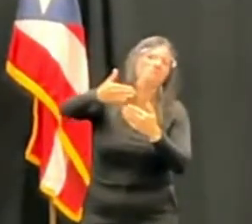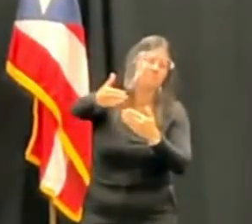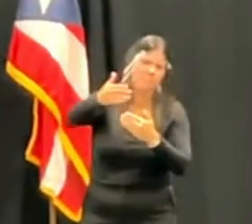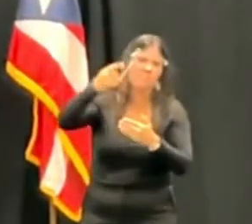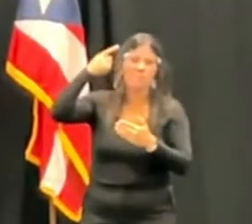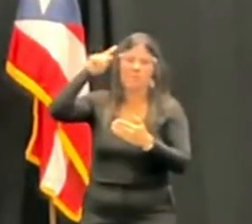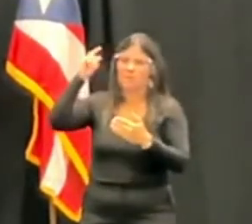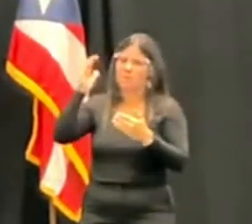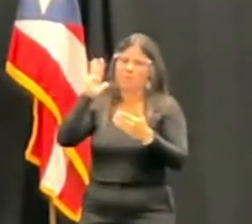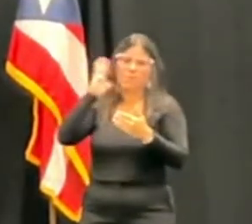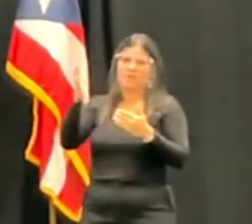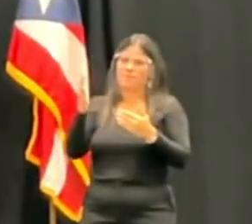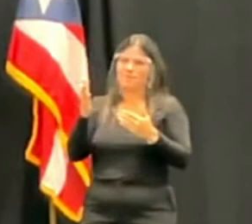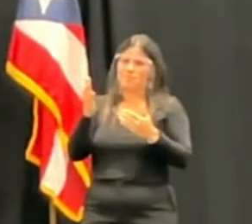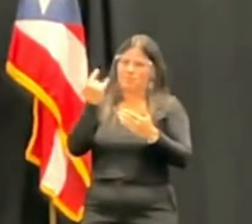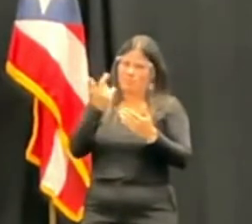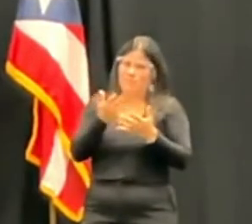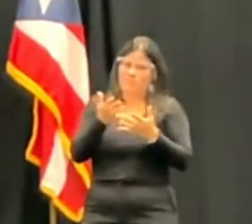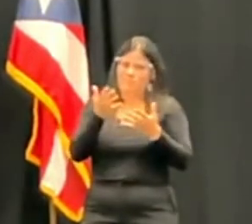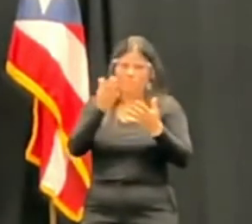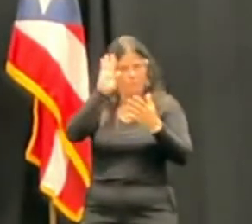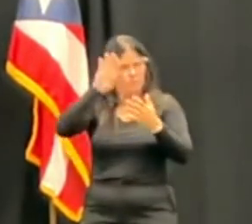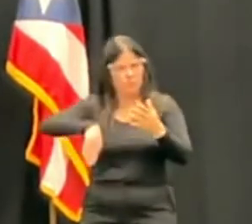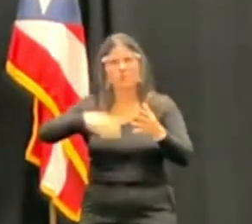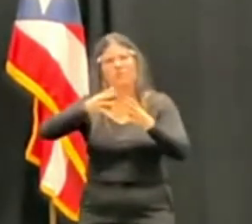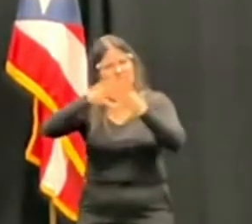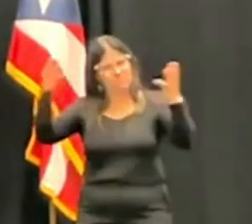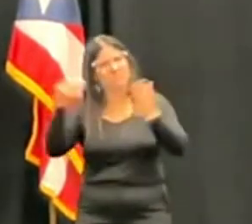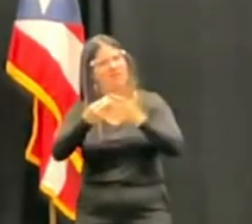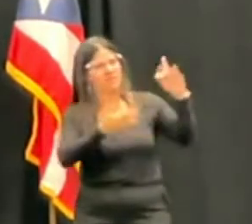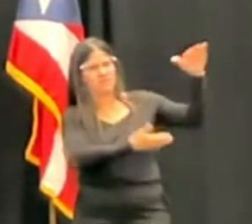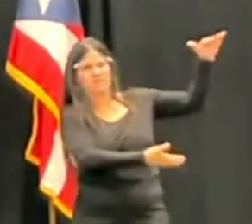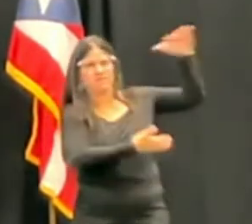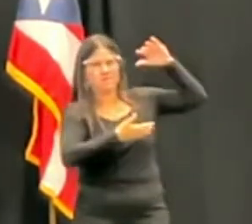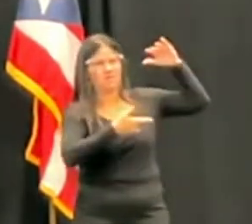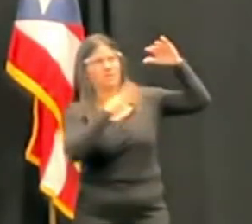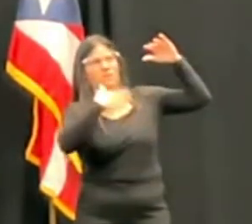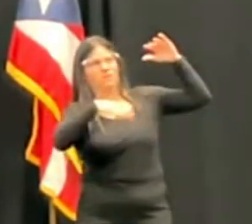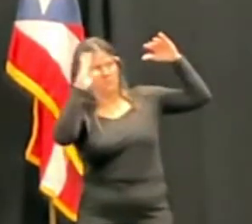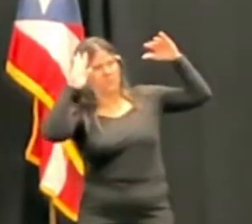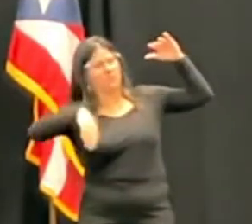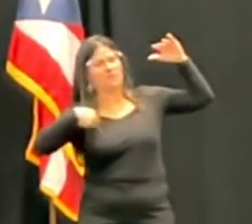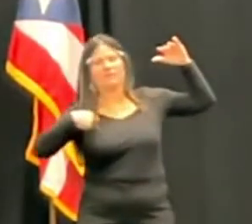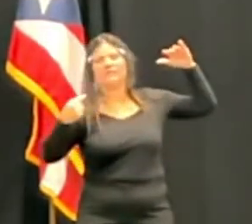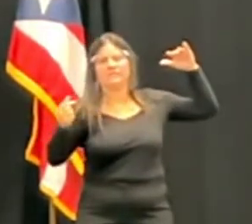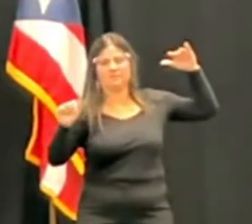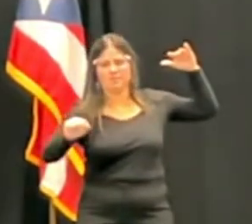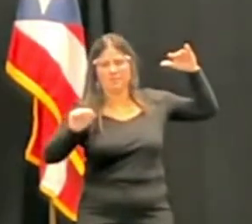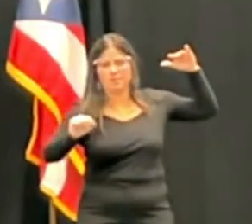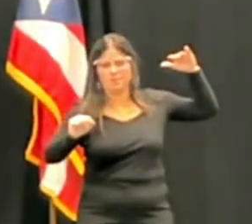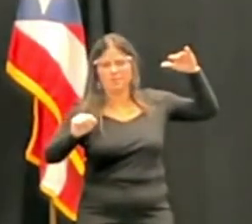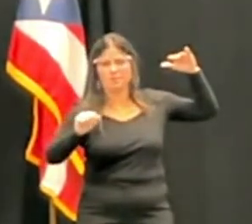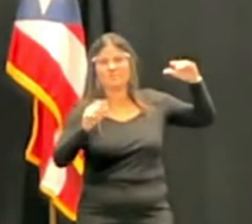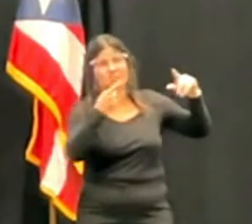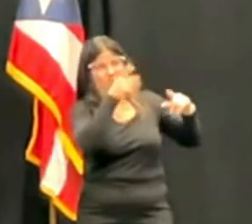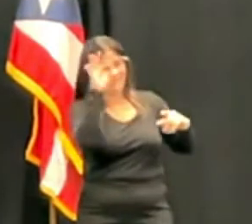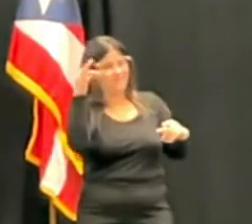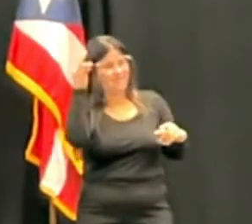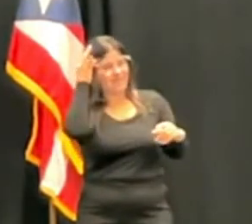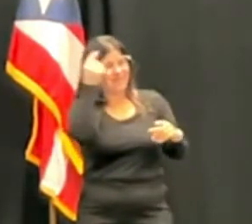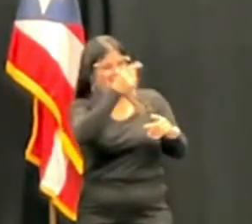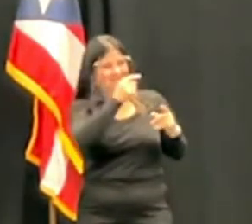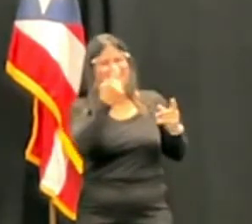fuerte de dinero, principalmente con el cambio de gobierno que hubo en Estados Unidos, donde